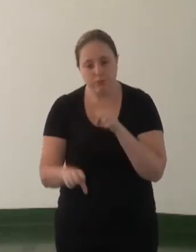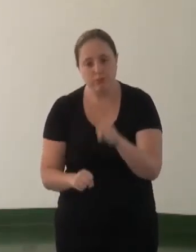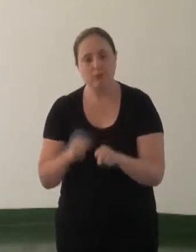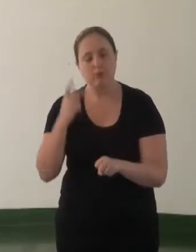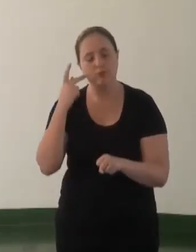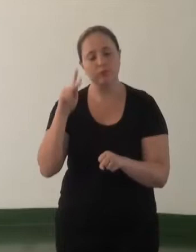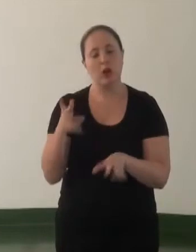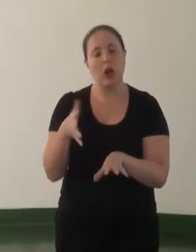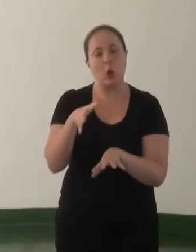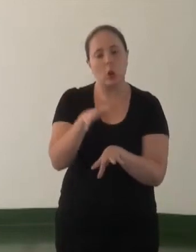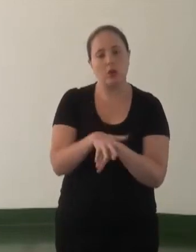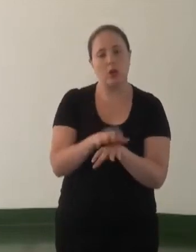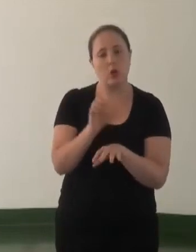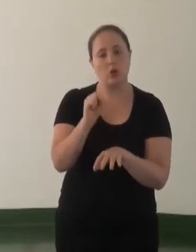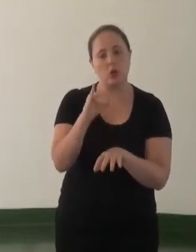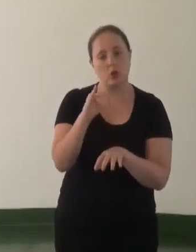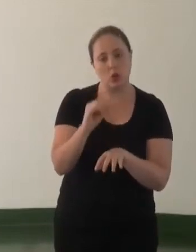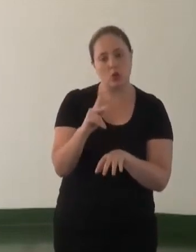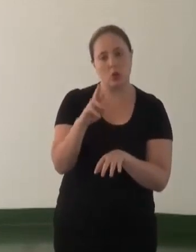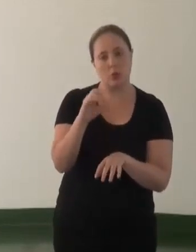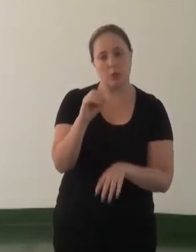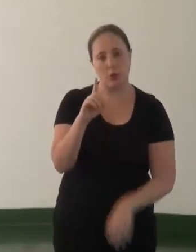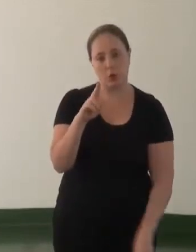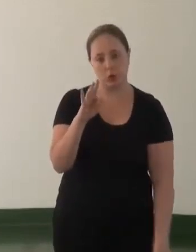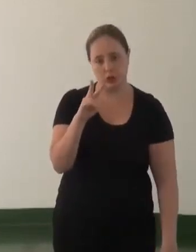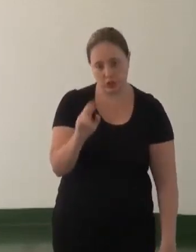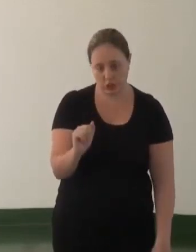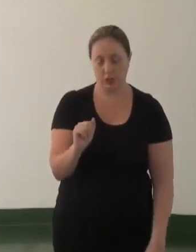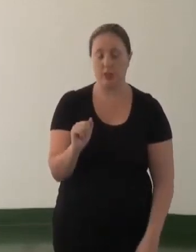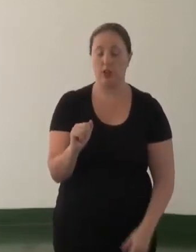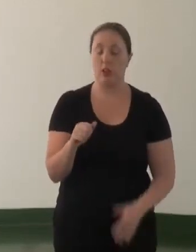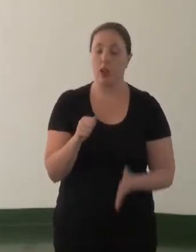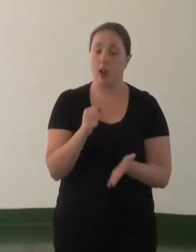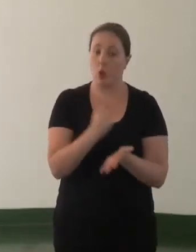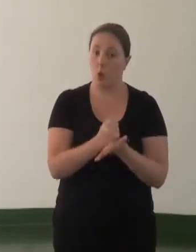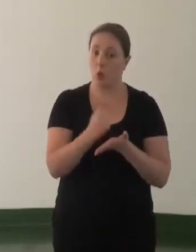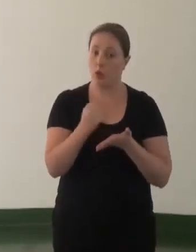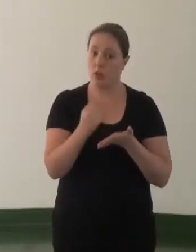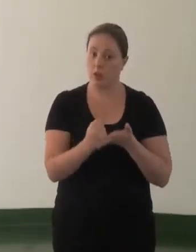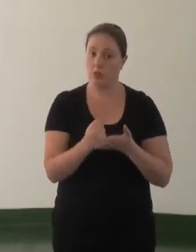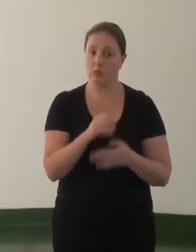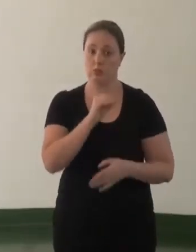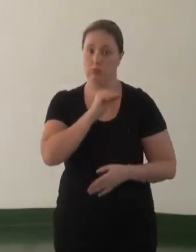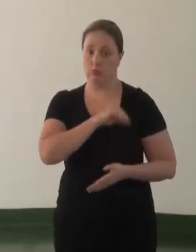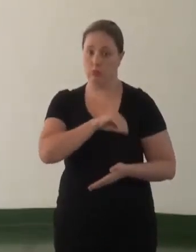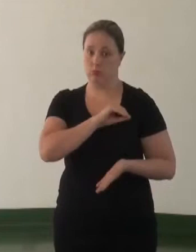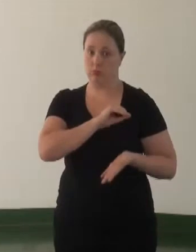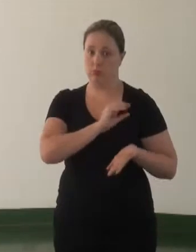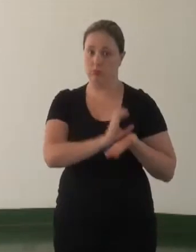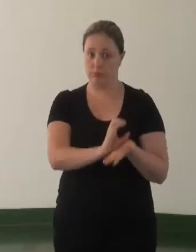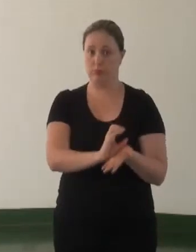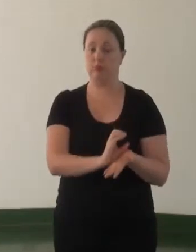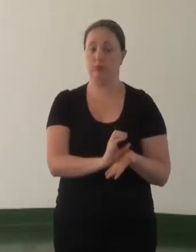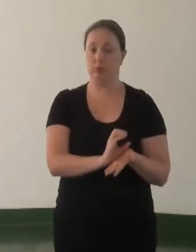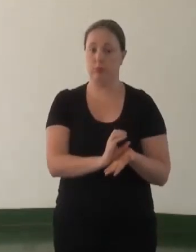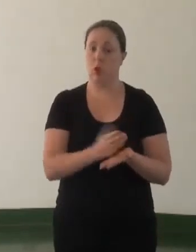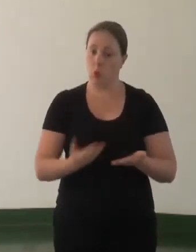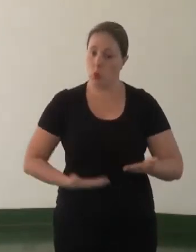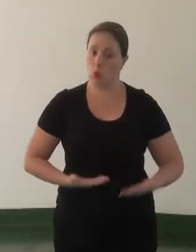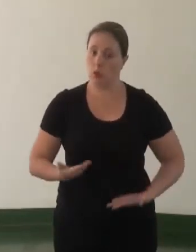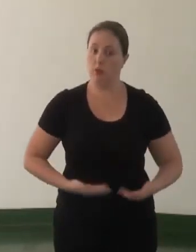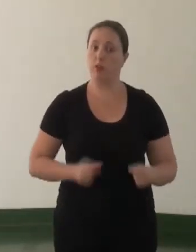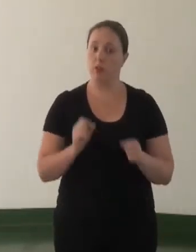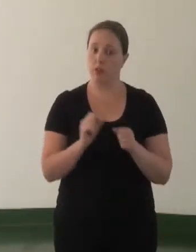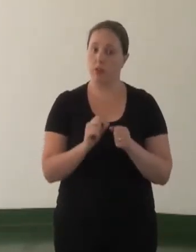socioprodutiva, mediante contratação e remuneração pelos serviços prestados